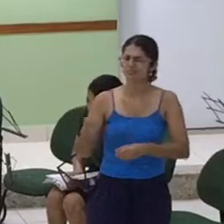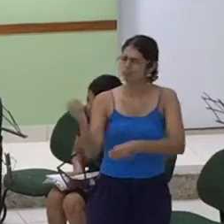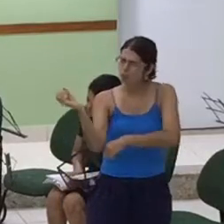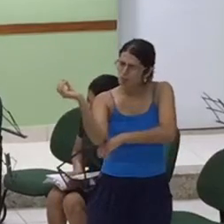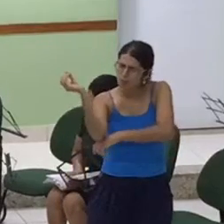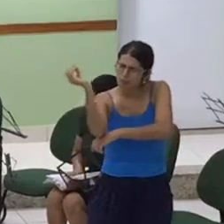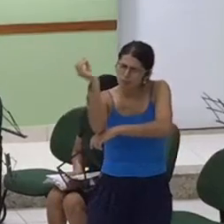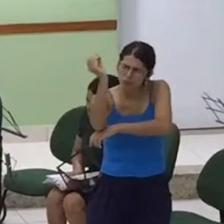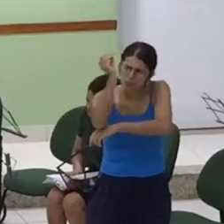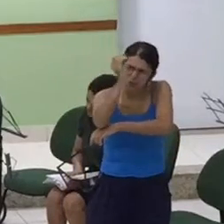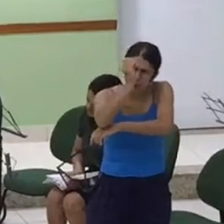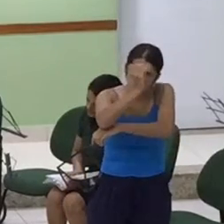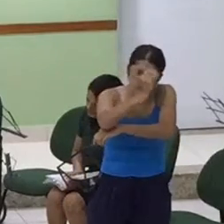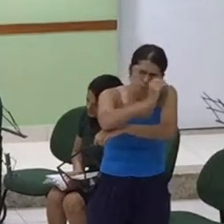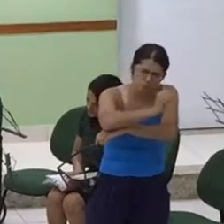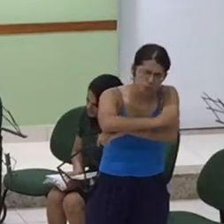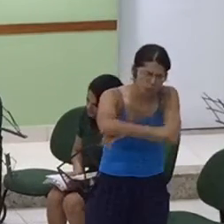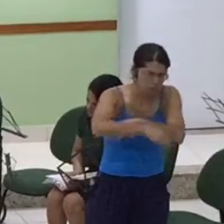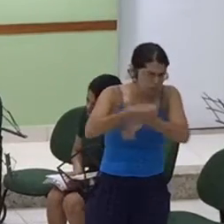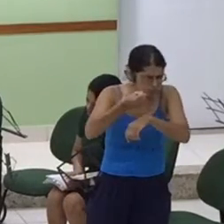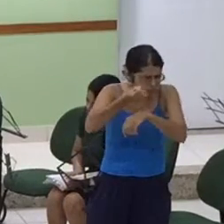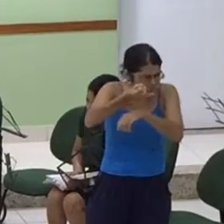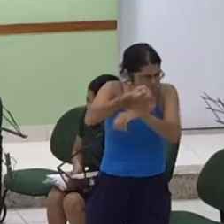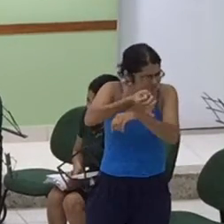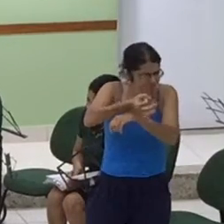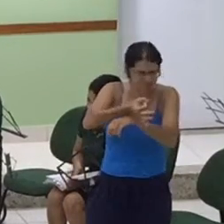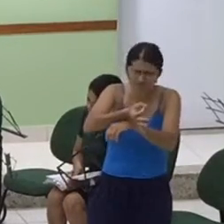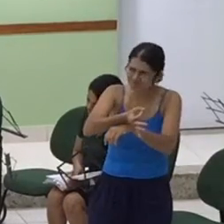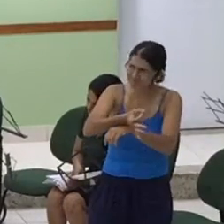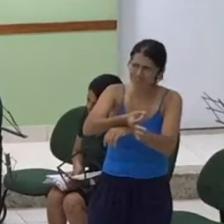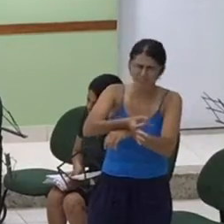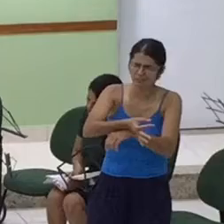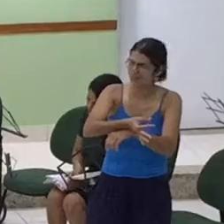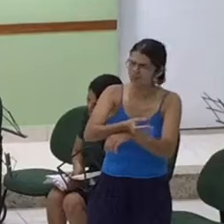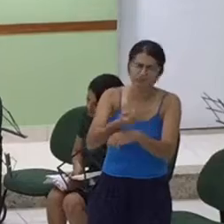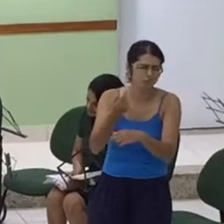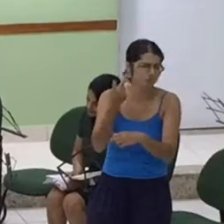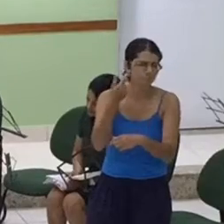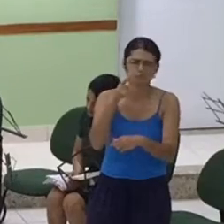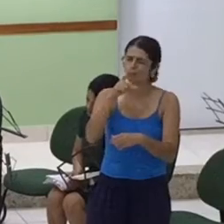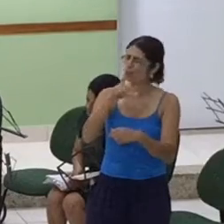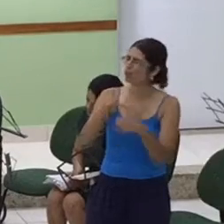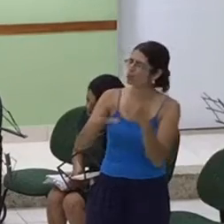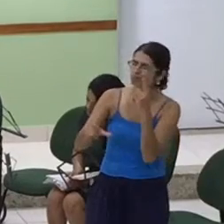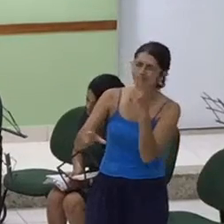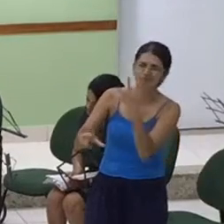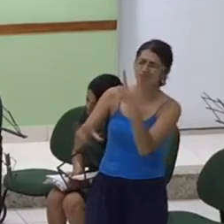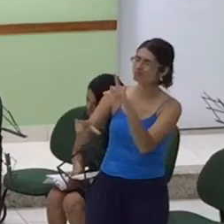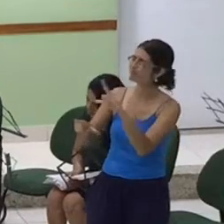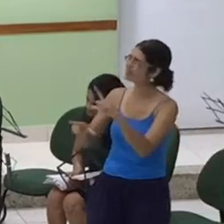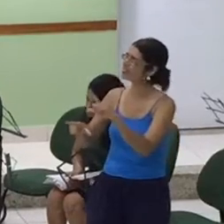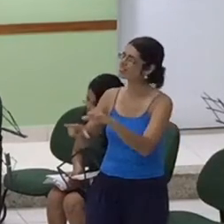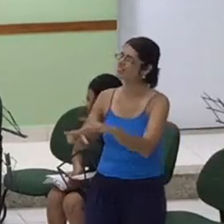motivos, que o meu coração não